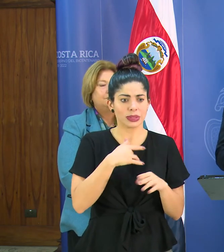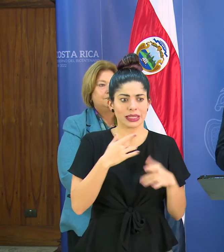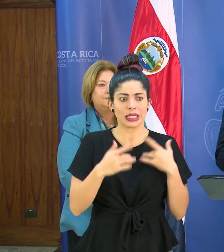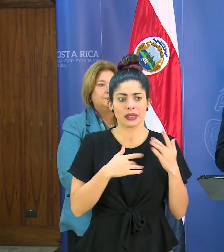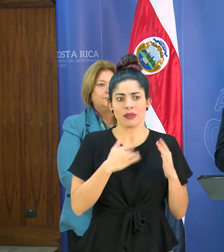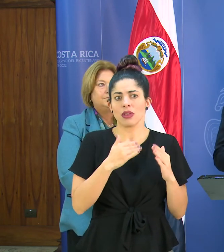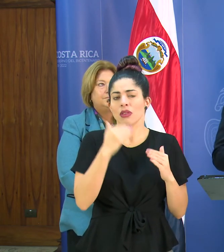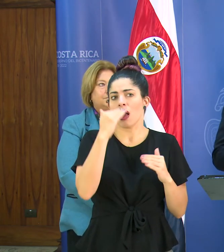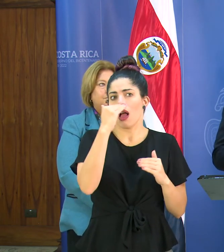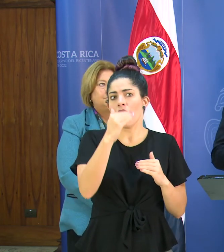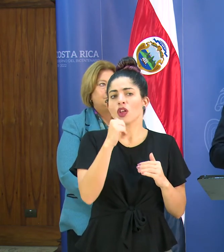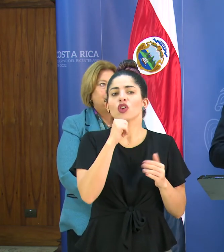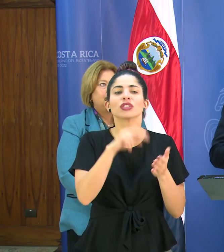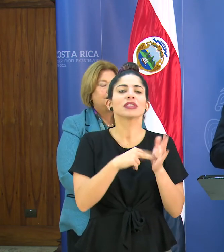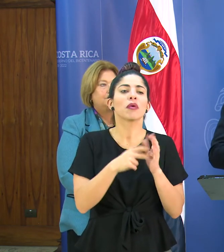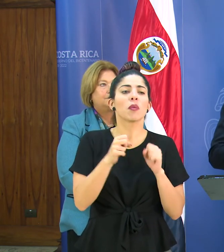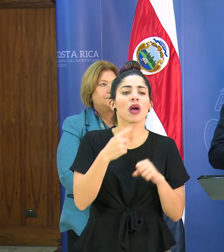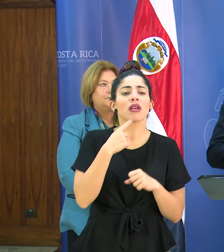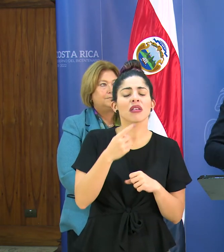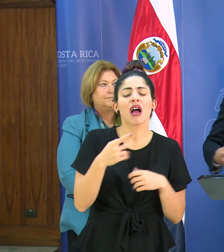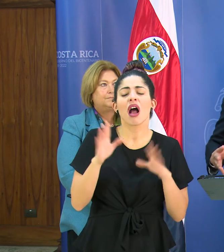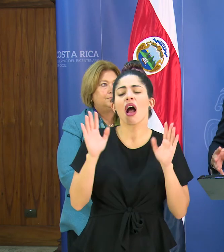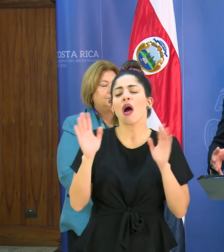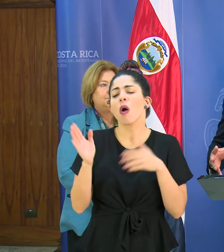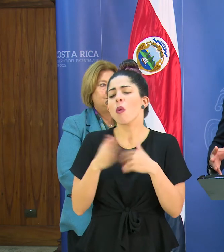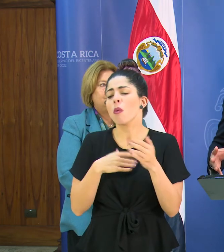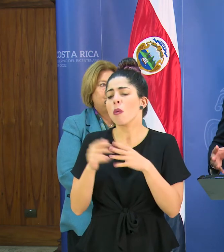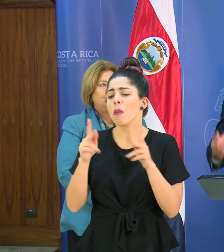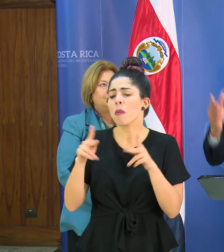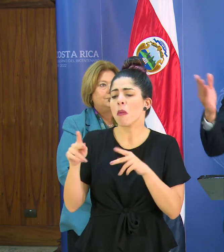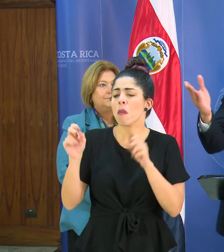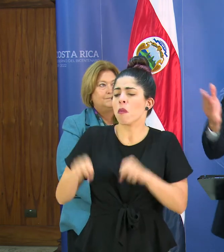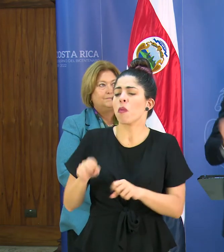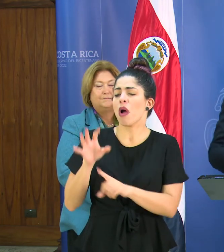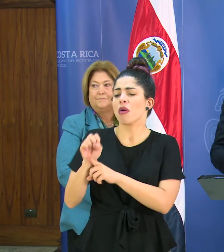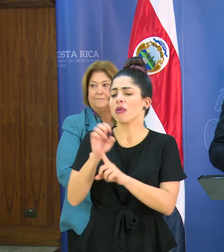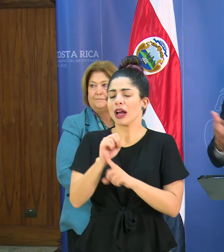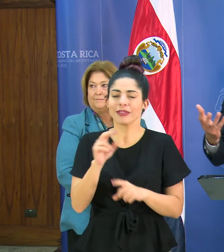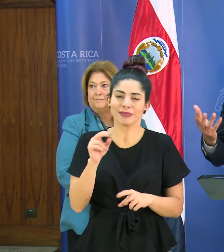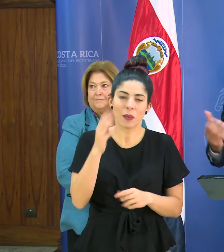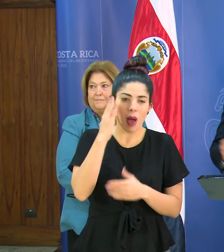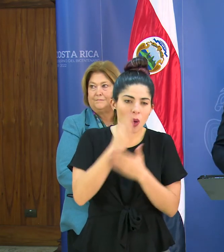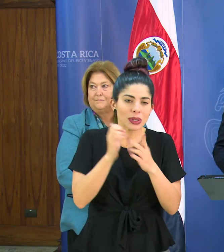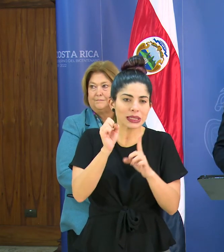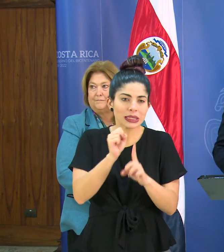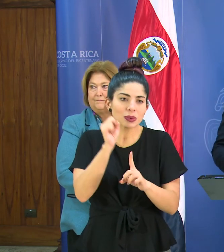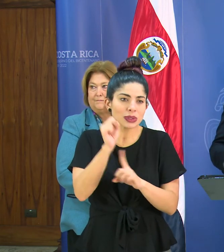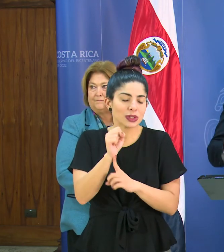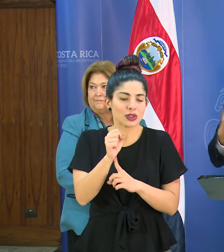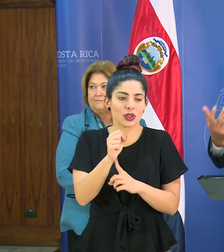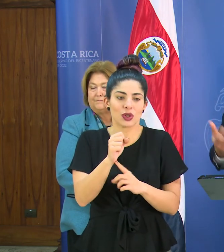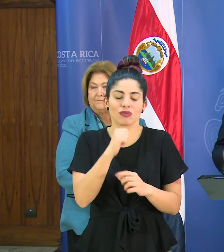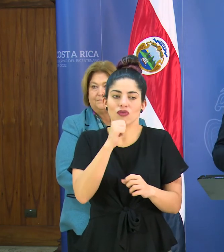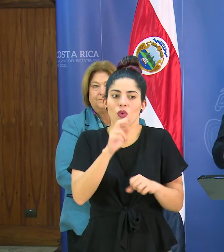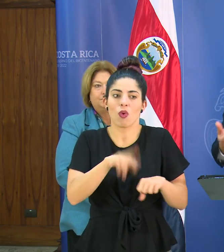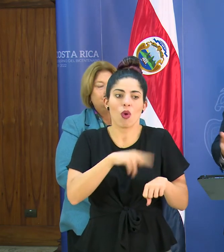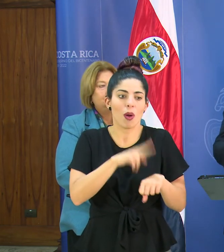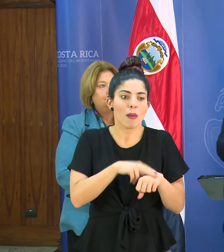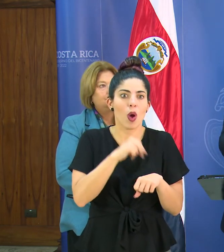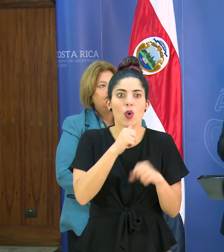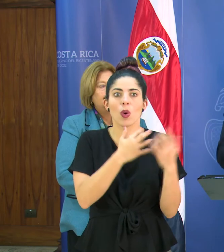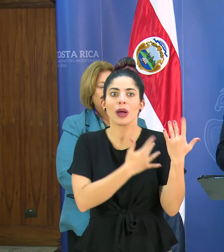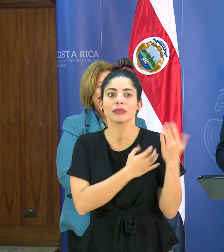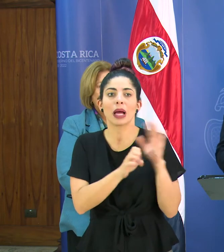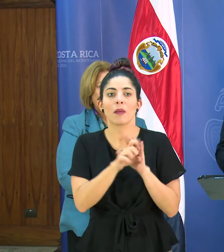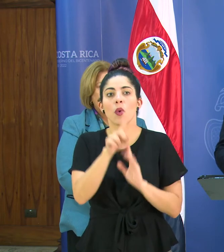que como le digo no es que podemos decir que absolutamente todos los casos los podemos detectar porque hay situaciones completamente irregulares o inesperadas como